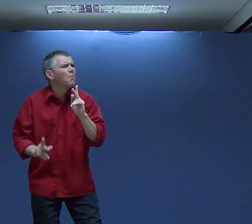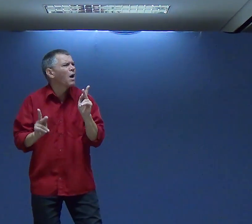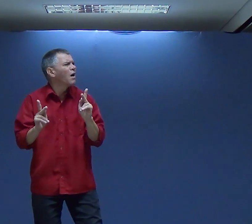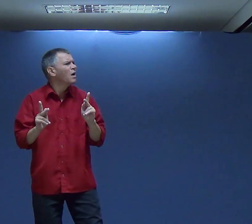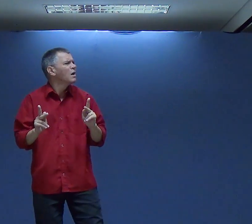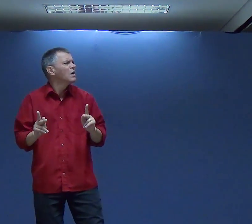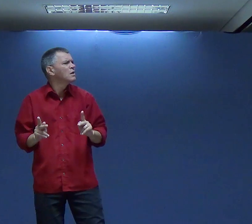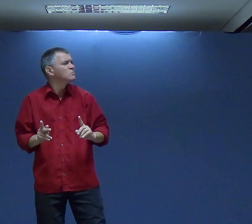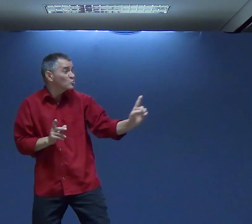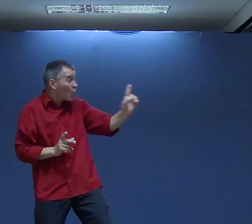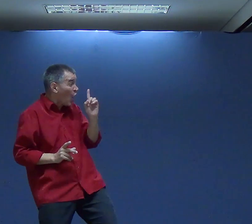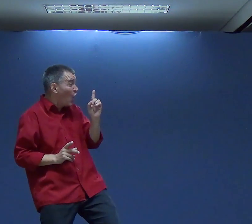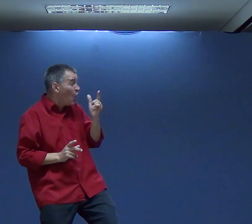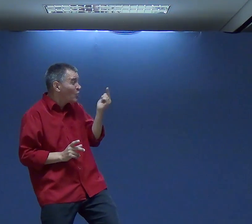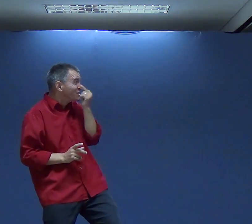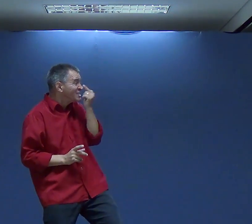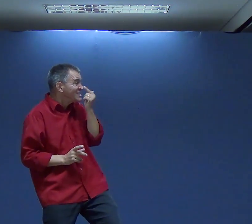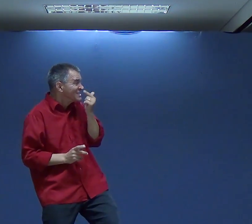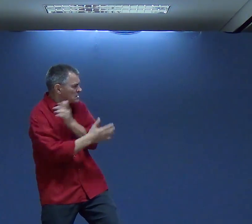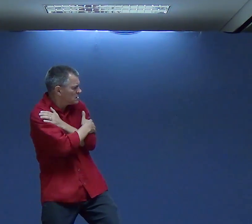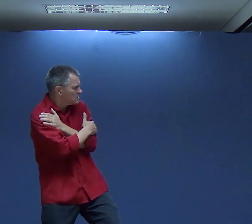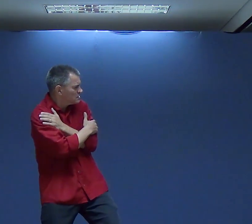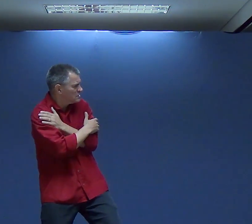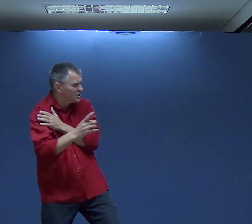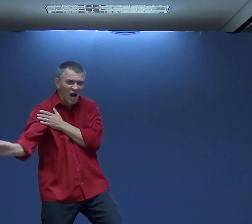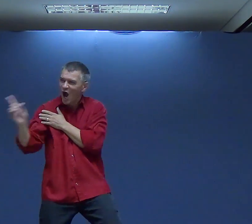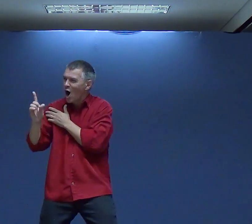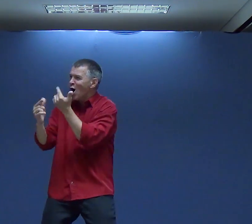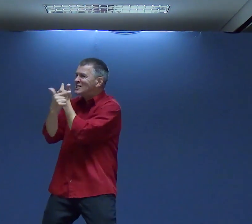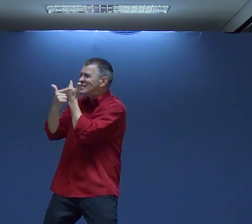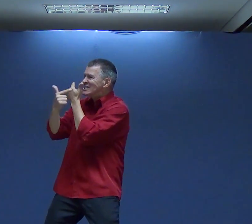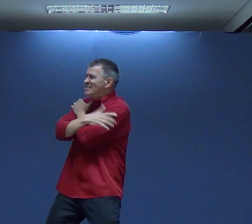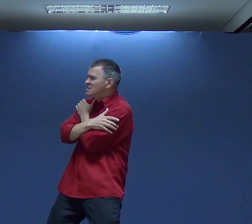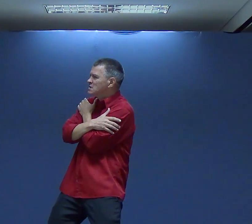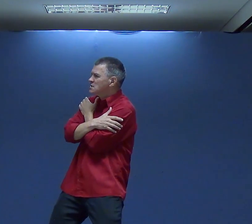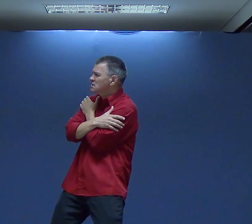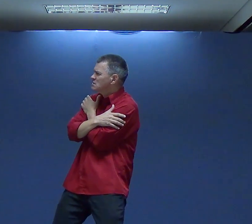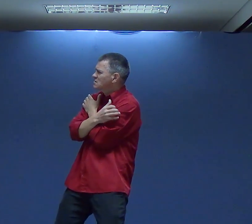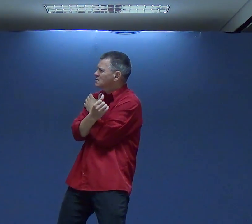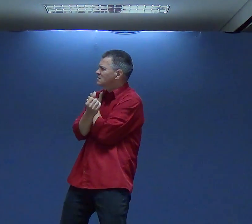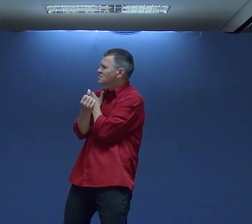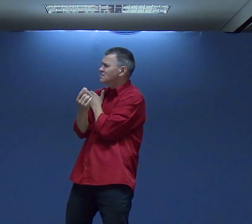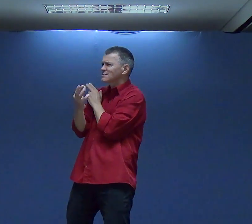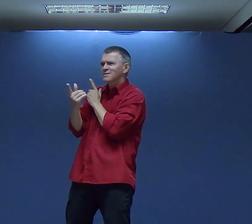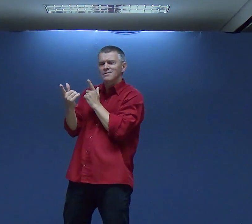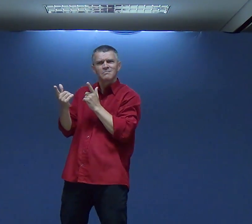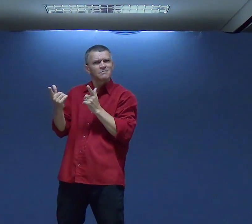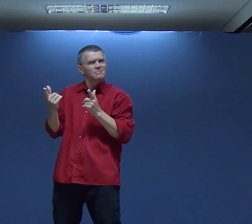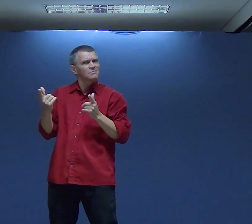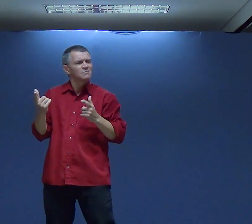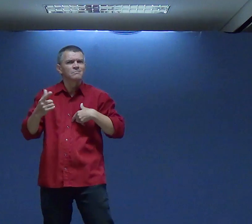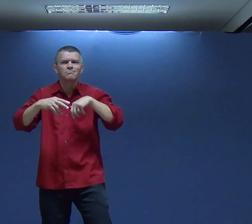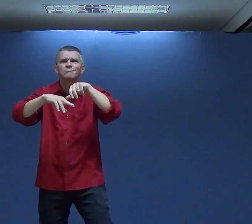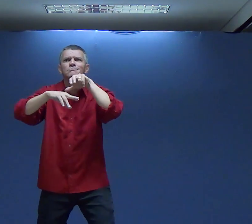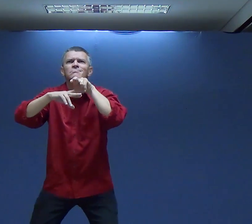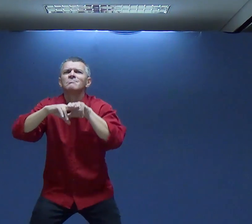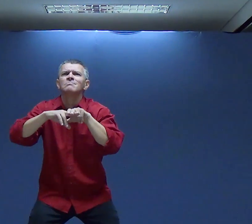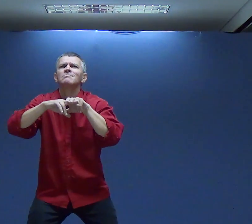Aqui Não estou vendo A fofoca Parece Que está Muito Em braço Pessoas Sorrindo De verdade Que